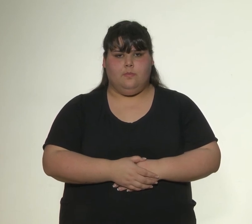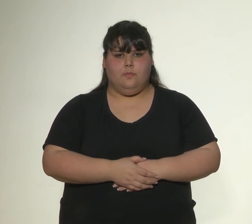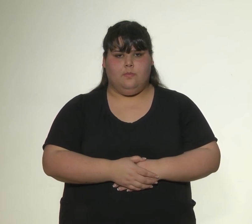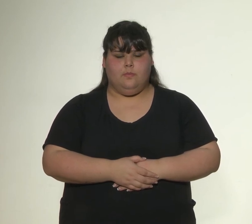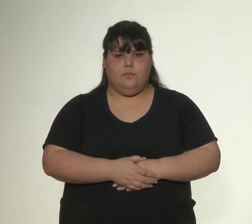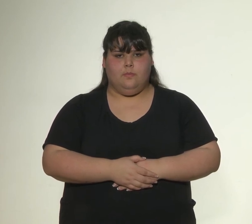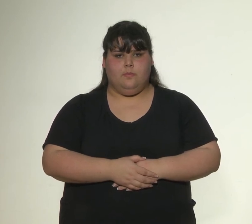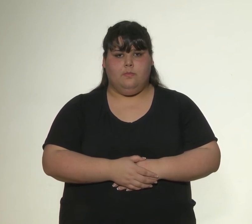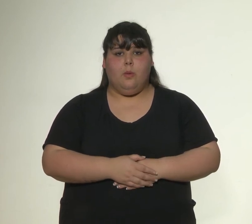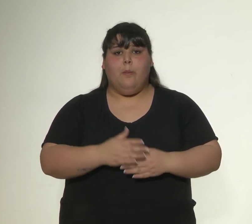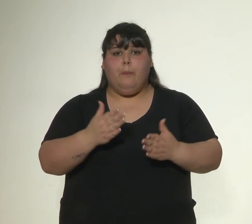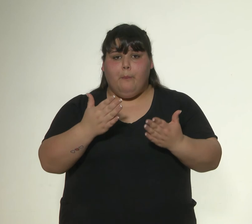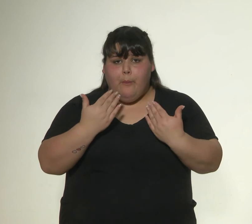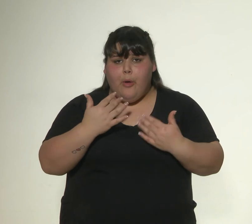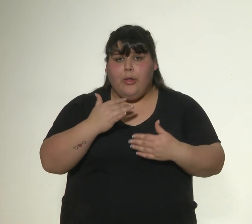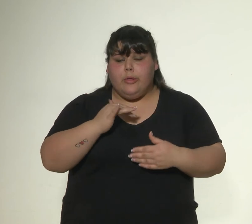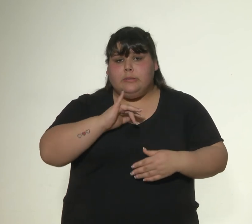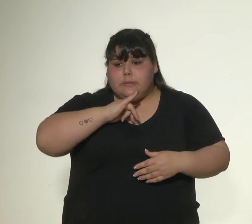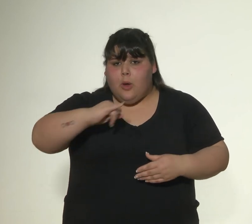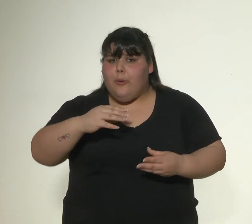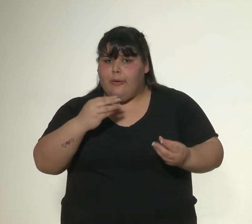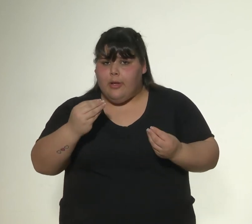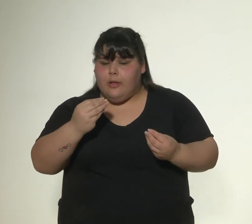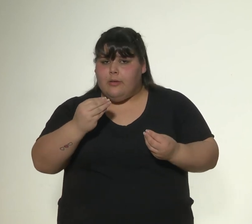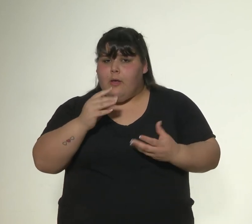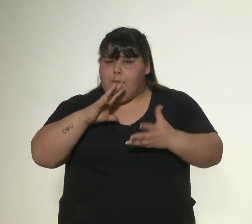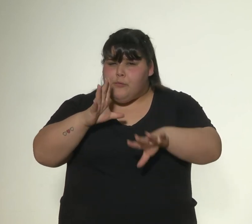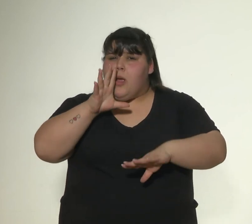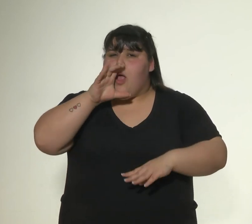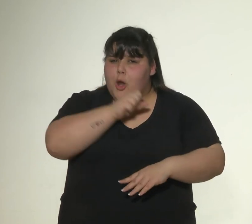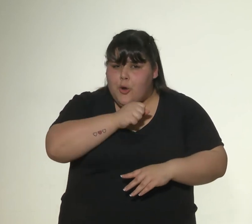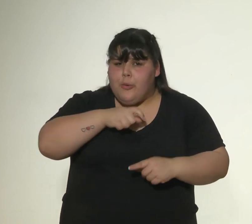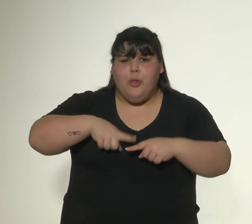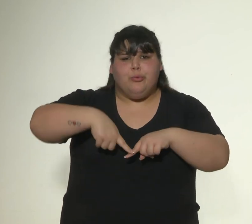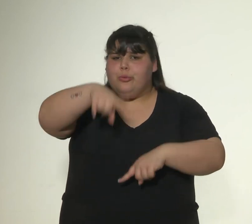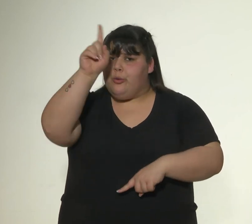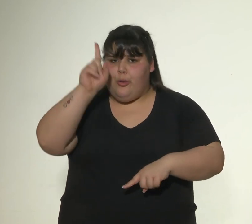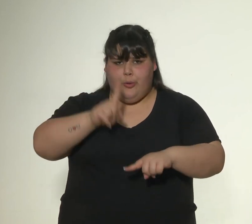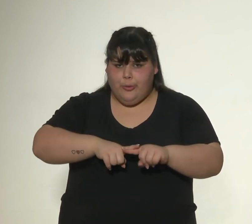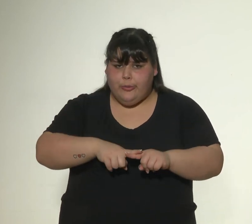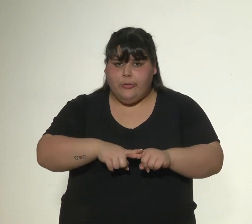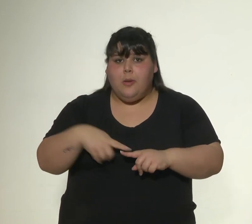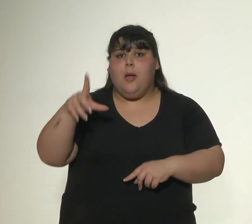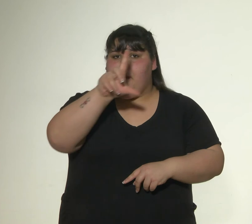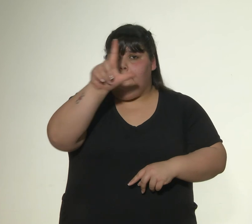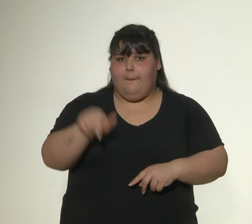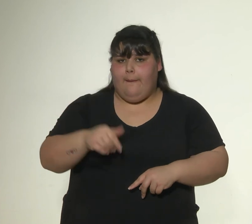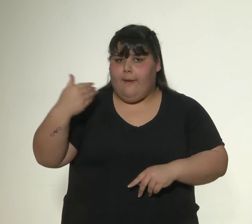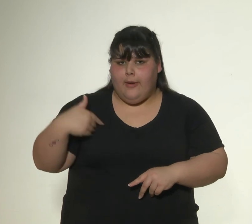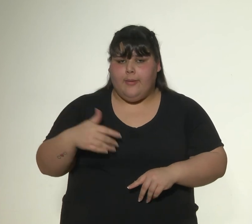punto ar Podés hacer la denuncia en forma anónima las 24 horas en todo el país.